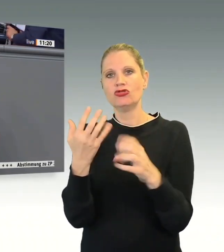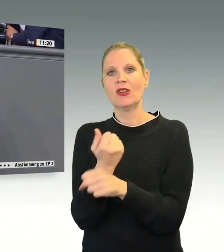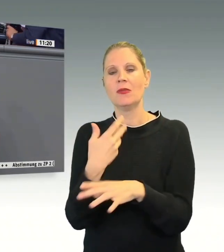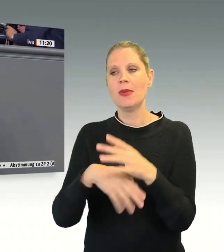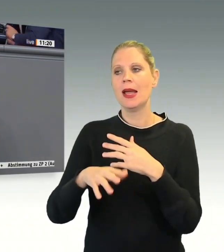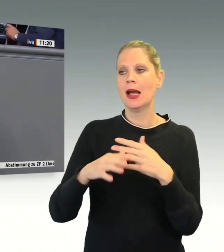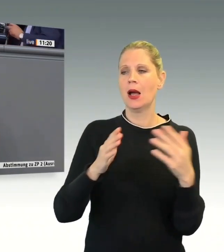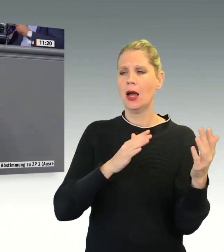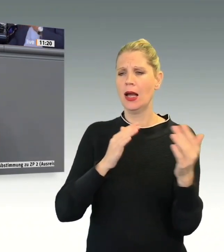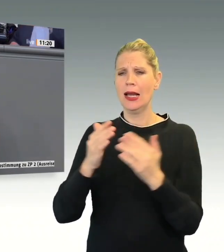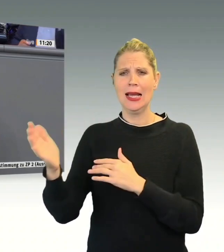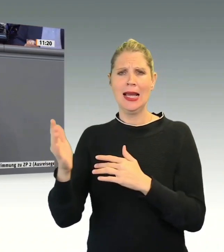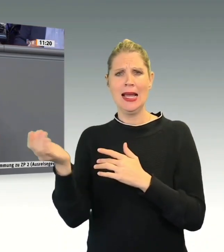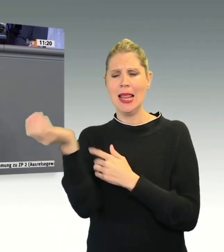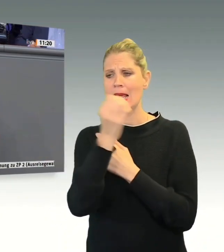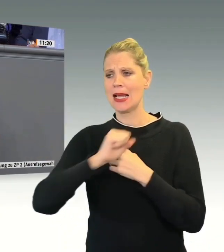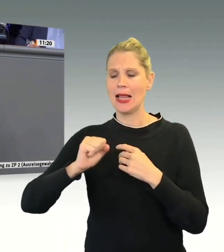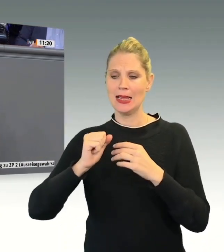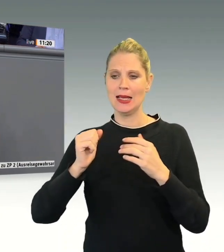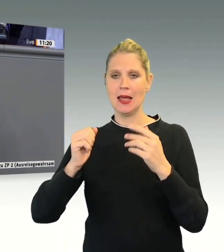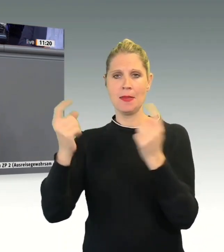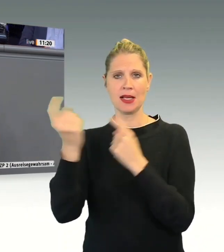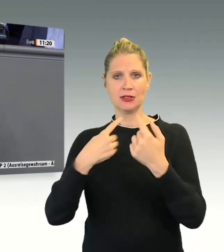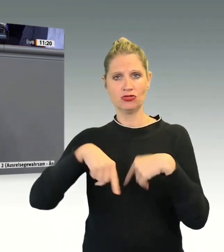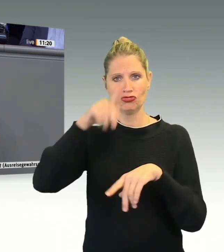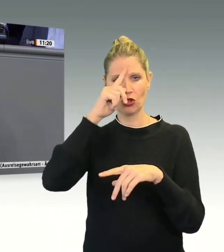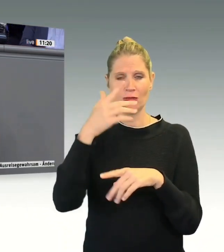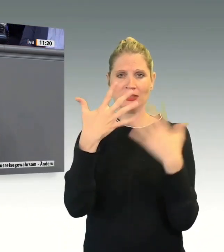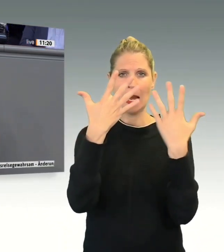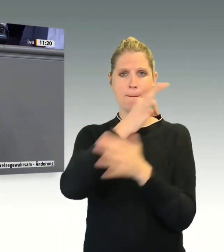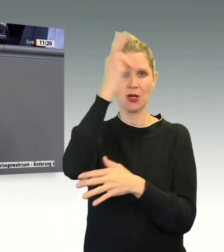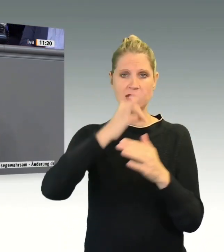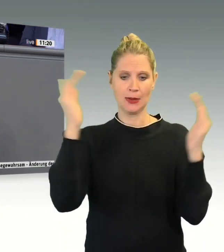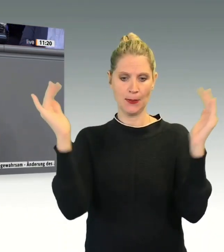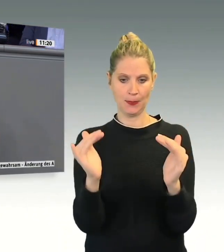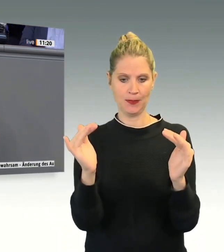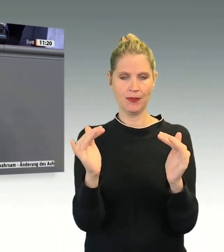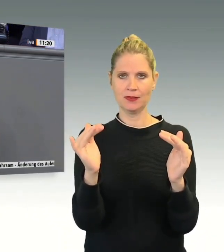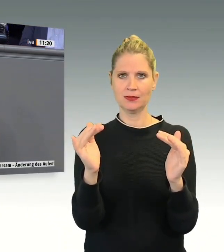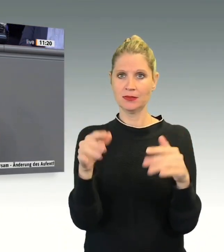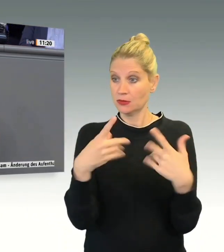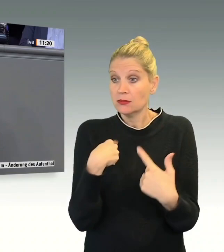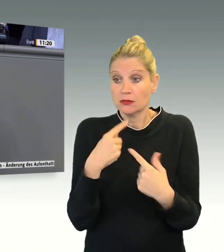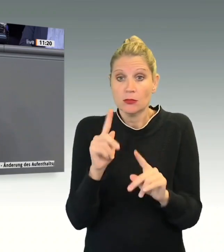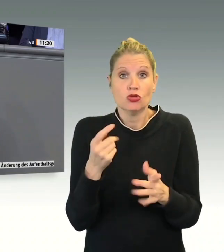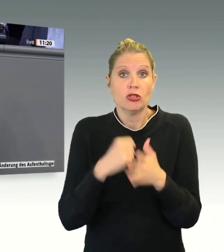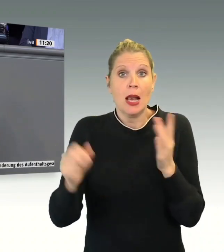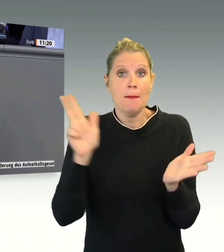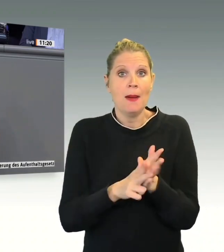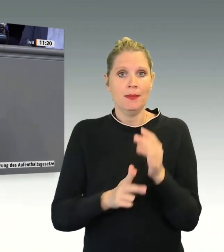Deutschland um 10 Prozent zu reduzieren. Das sind richtige Zahlen. Das würde die Kommunen entlasten. Das sollten wir schnell beschließen, liebe Kolleginnen und Kollegen.